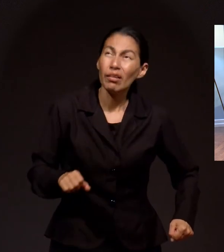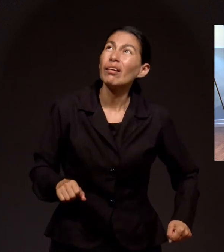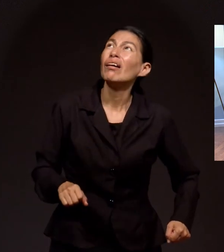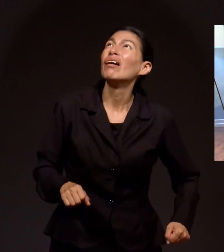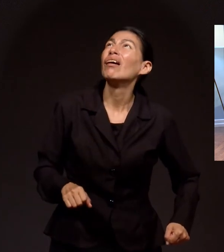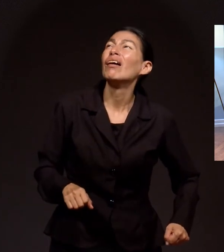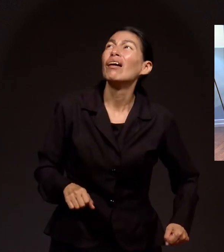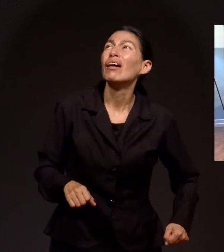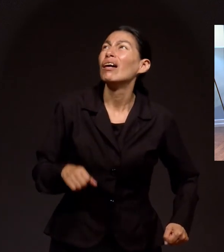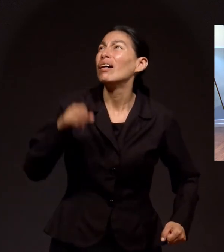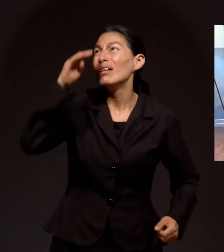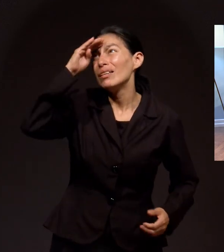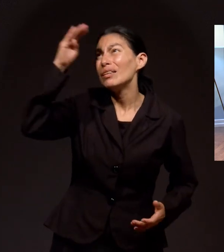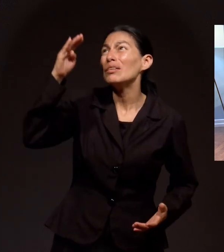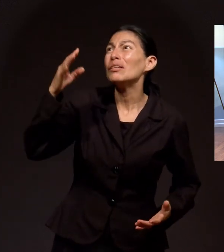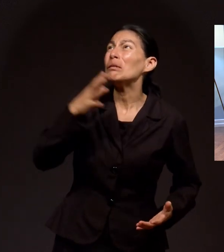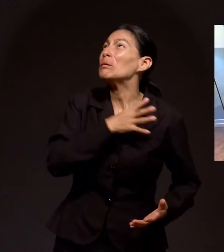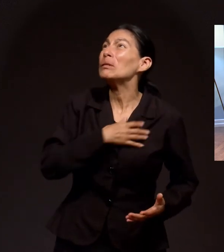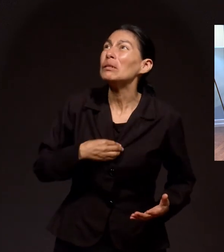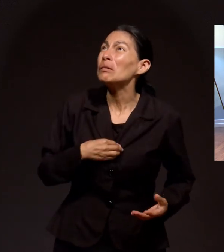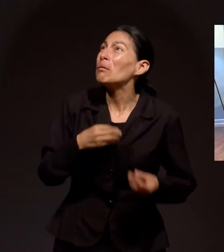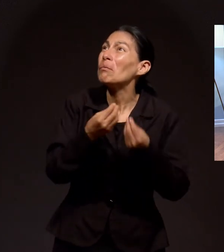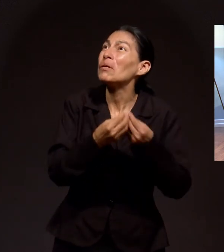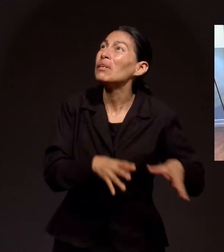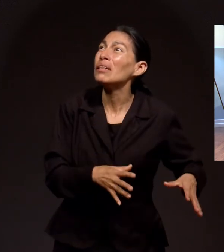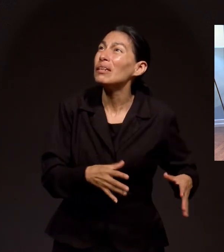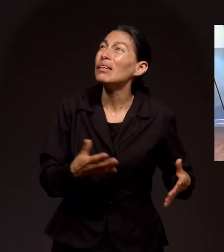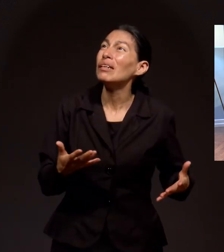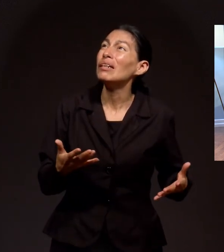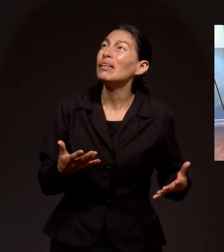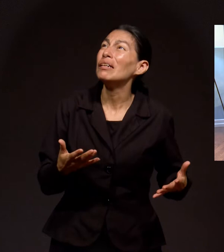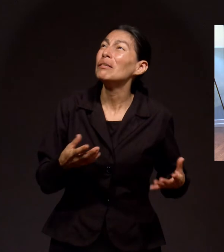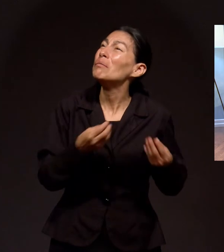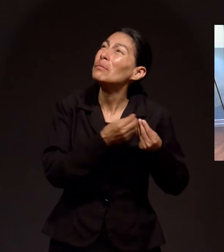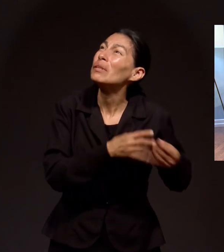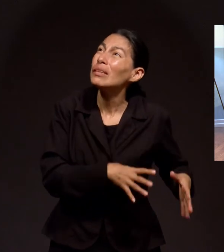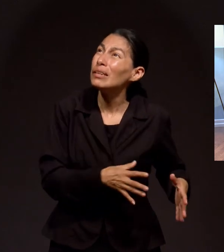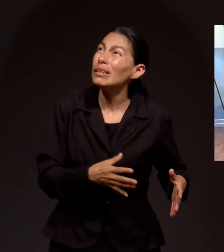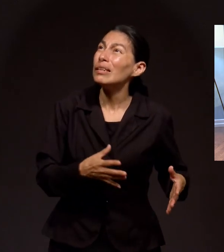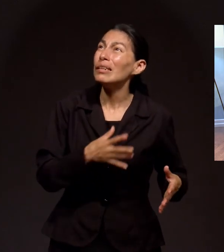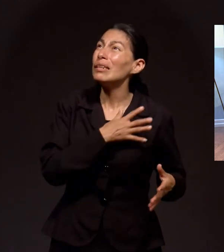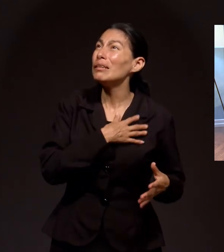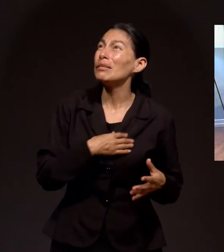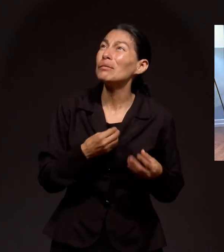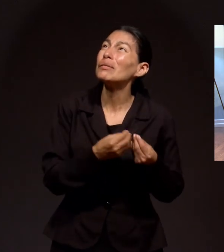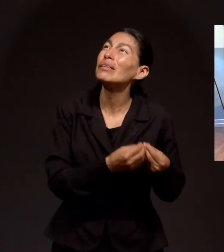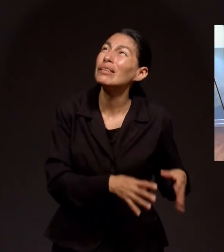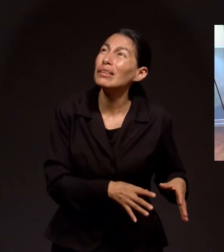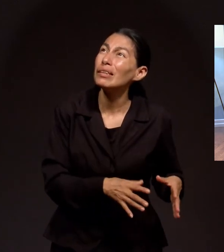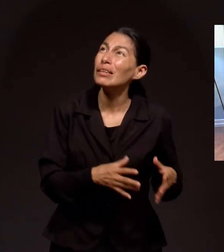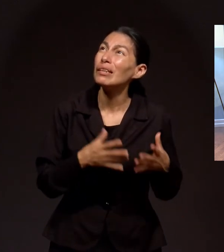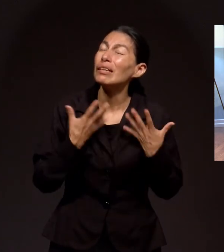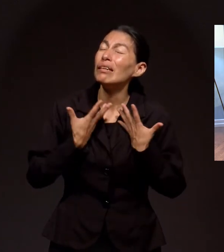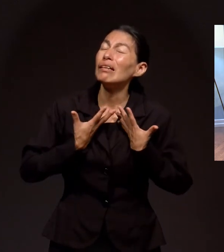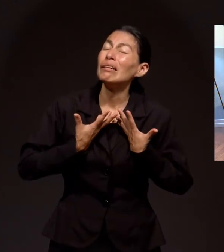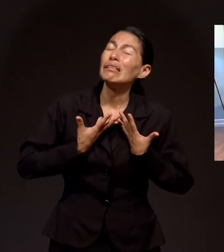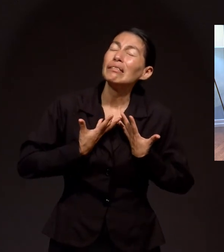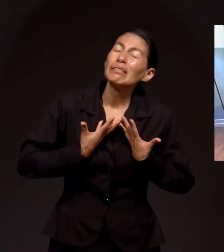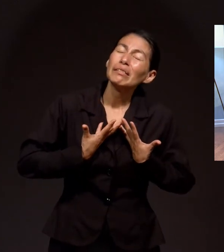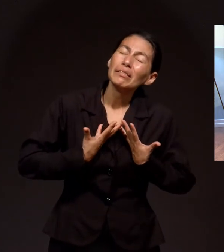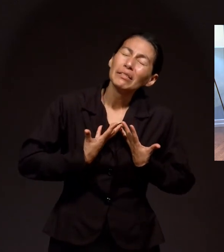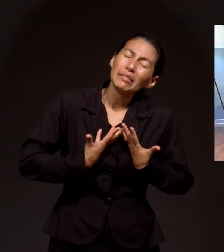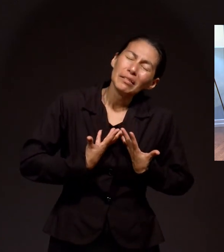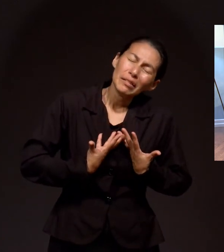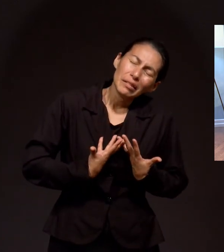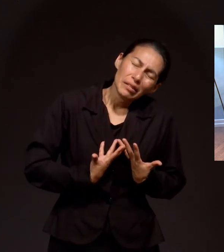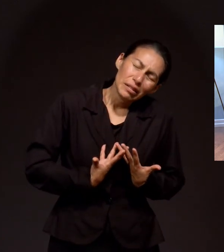Ahí yo miré al cielo y le dije, wow, Señor, ya no tengo a mis hijos. Los perdí, fue mi primer pensamiento, perdí a mis hijos. Ese sentimiento llegó a